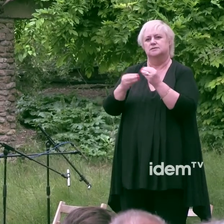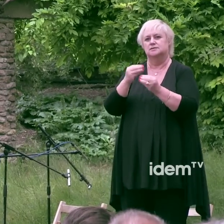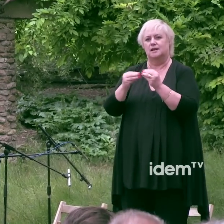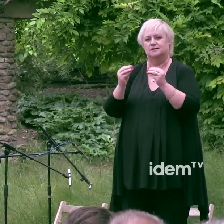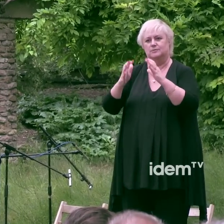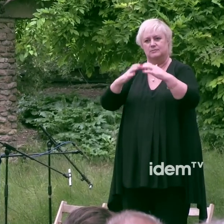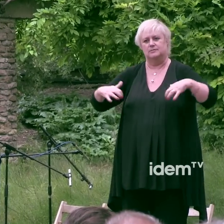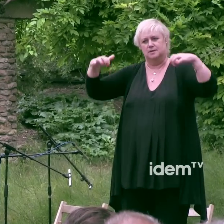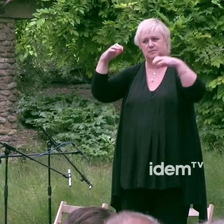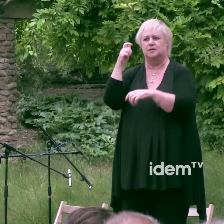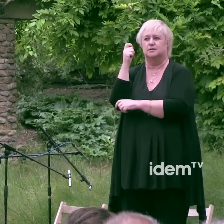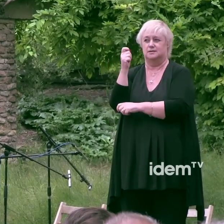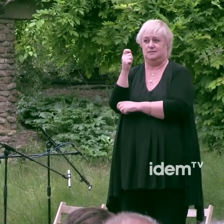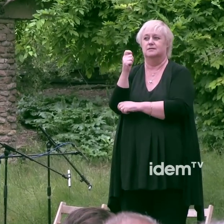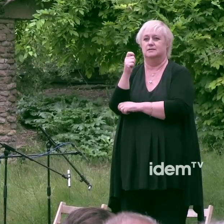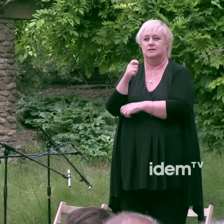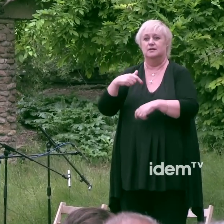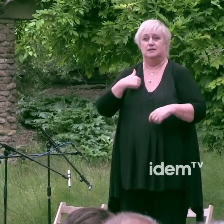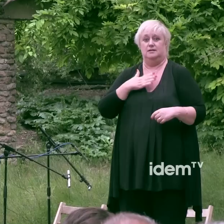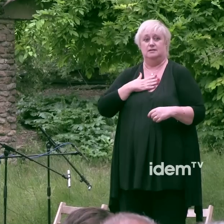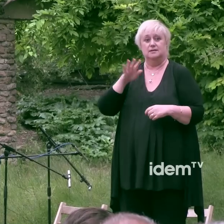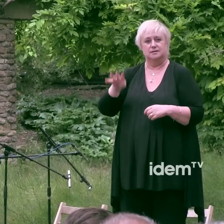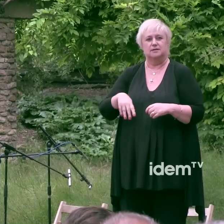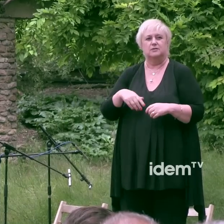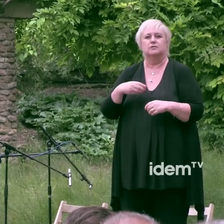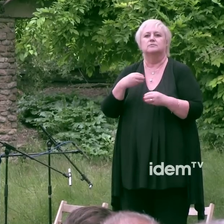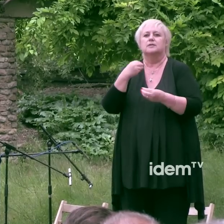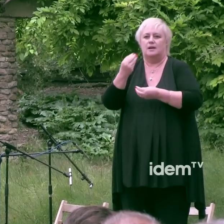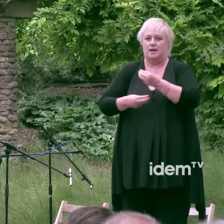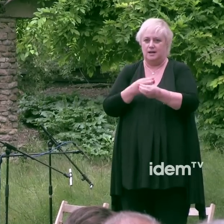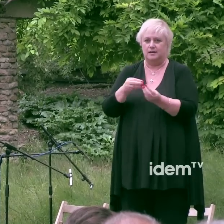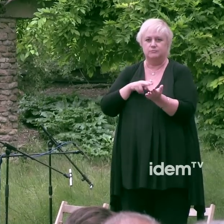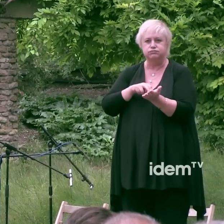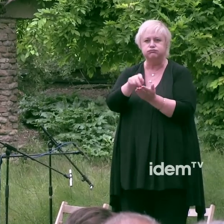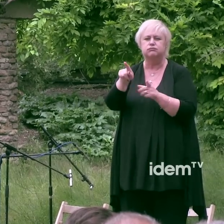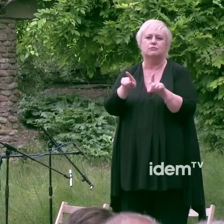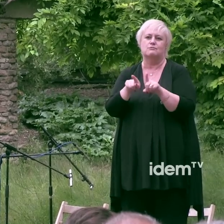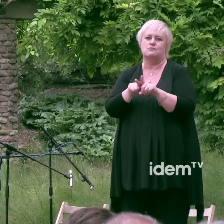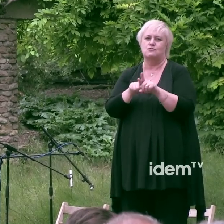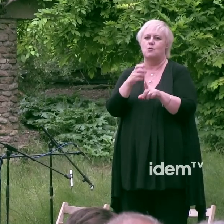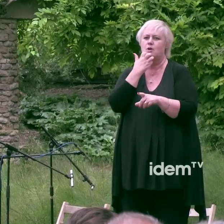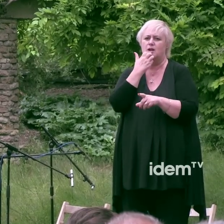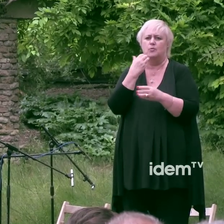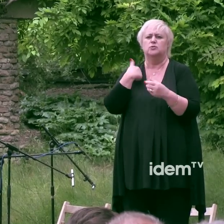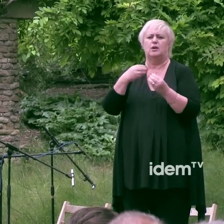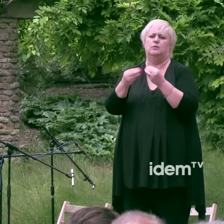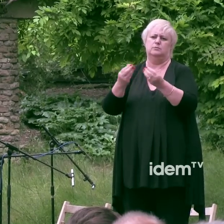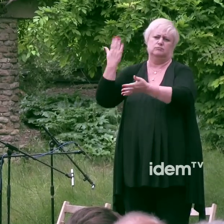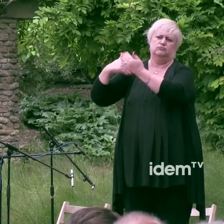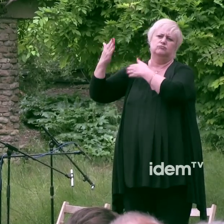país tindrà ara l'oportunitat d'obrir camí i servir d'exemple com tantes vegades ho ha fet abans. D'altra banda